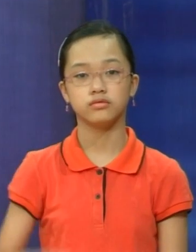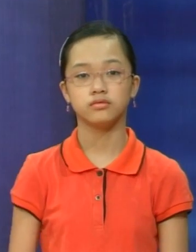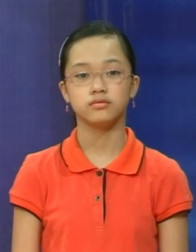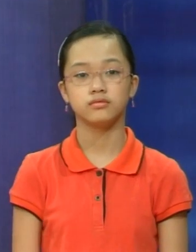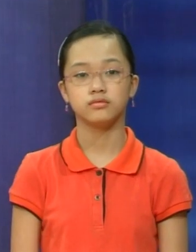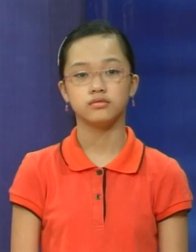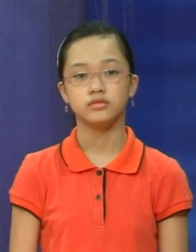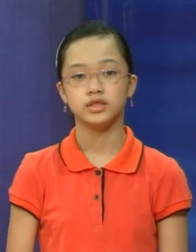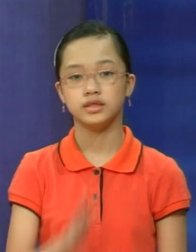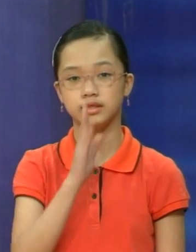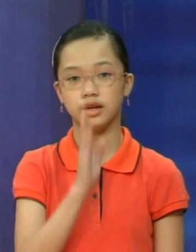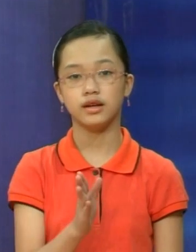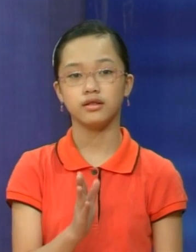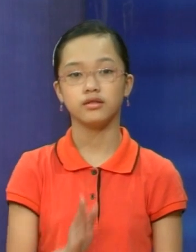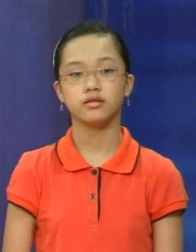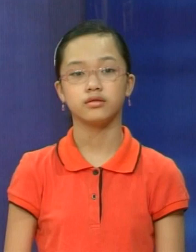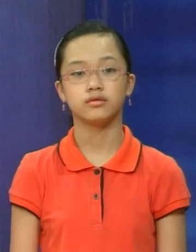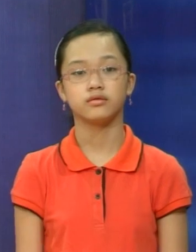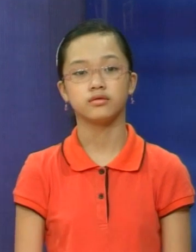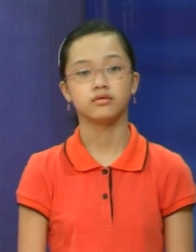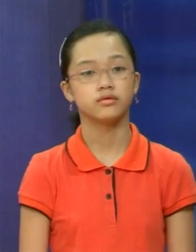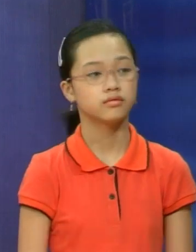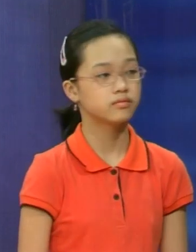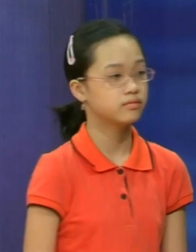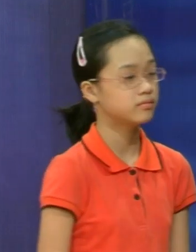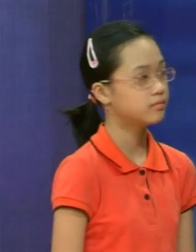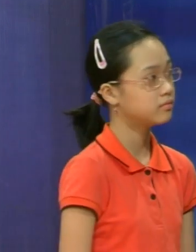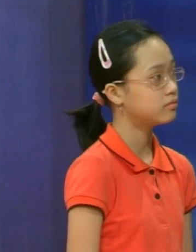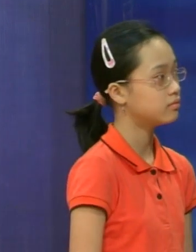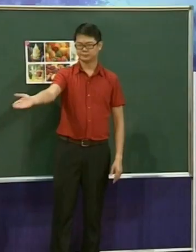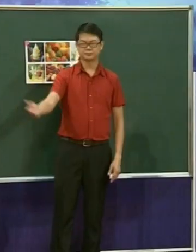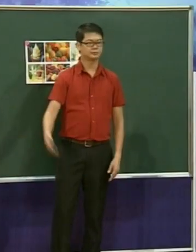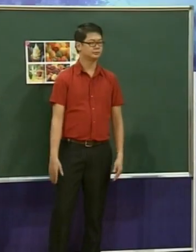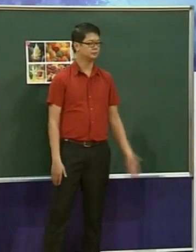À bạn Hà là người tốt nè Bạn Hà thật thà nè Đúng rồi đấy